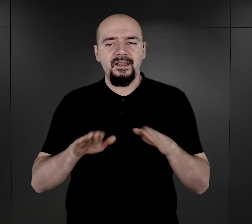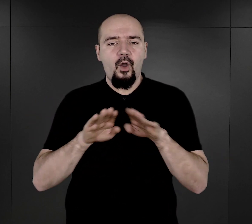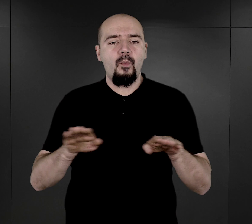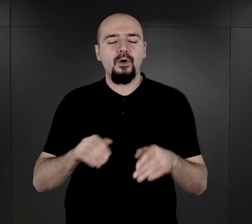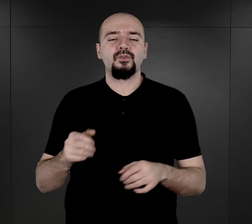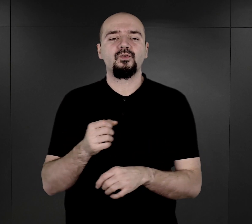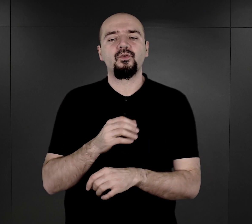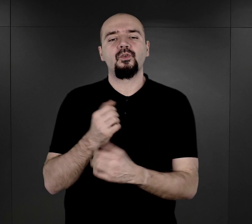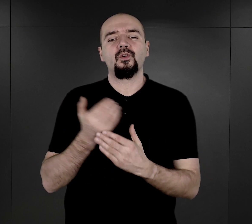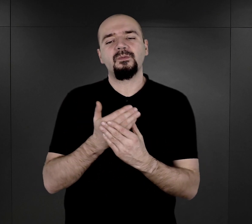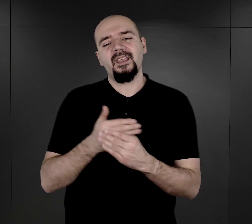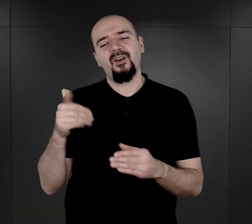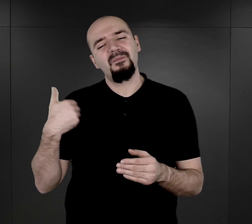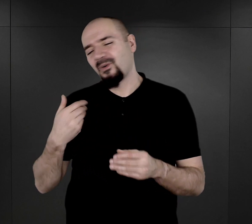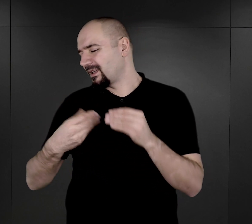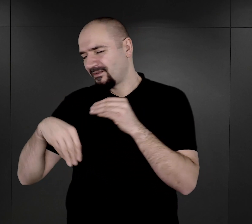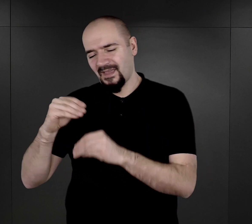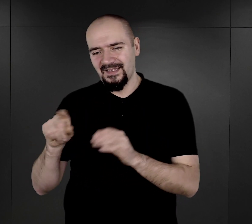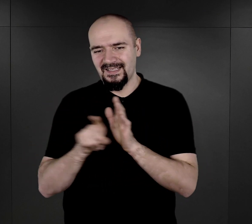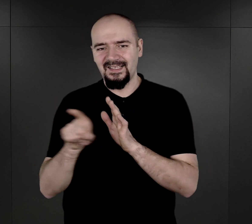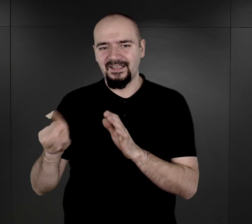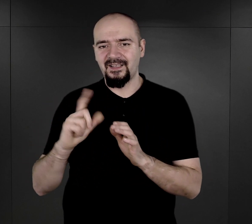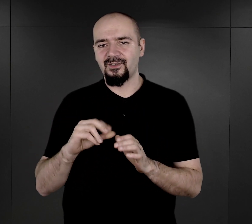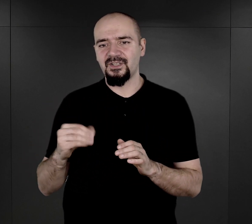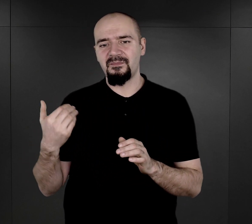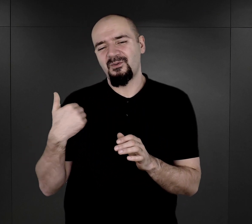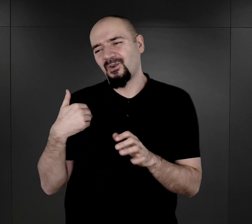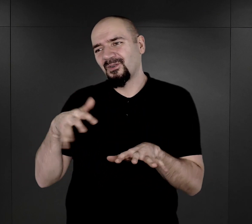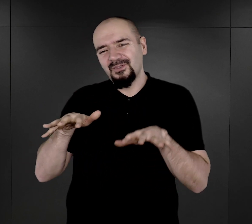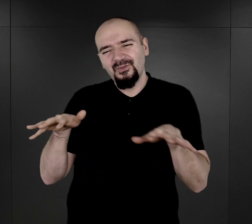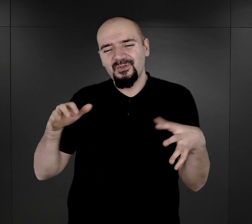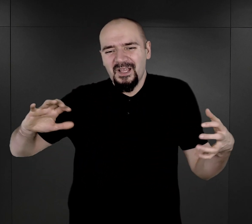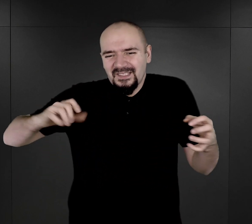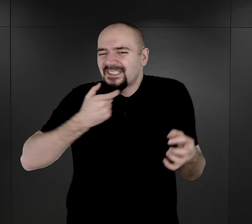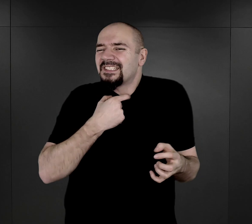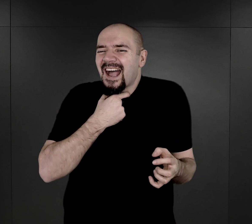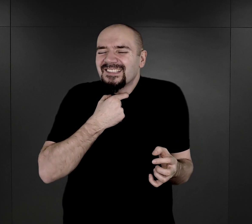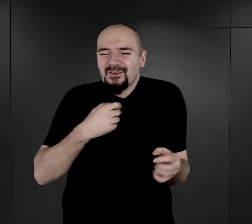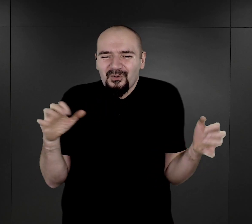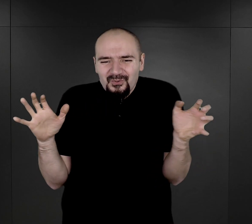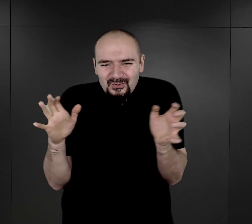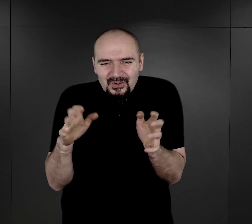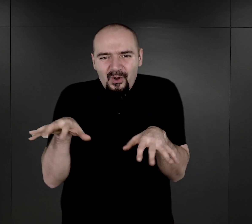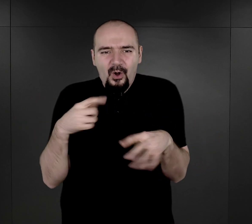ich znacznie więcej, z racji tego, że było takie duże stłoczenie więźniów. Do tych takich